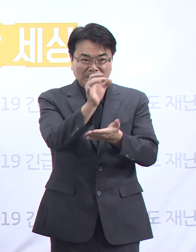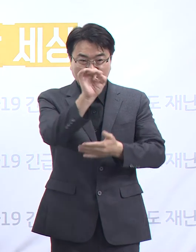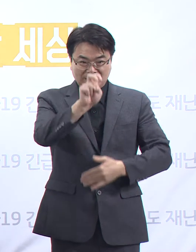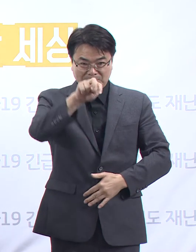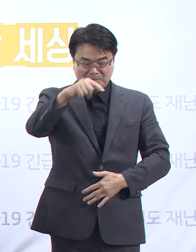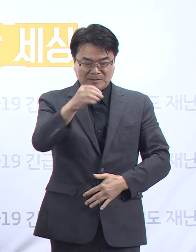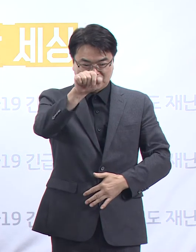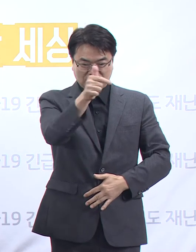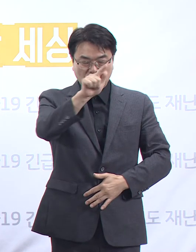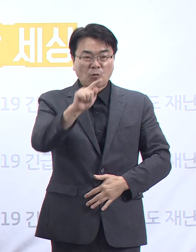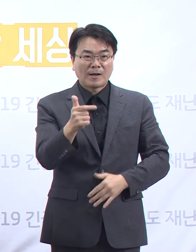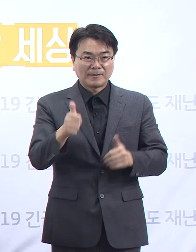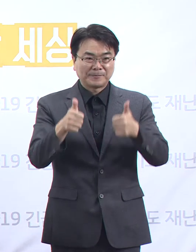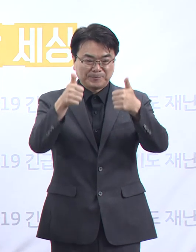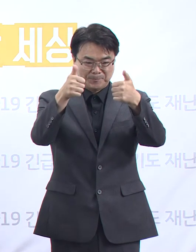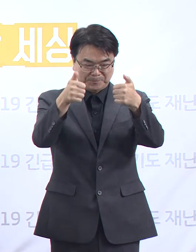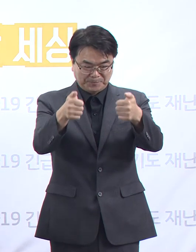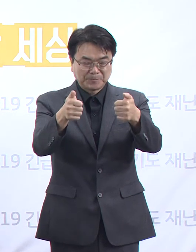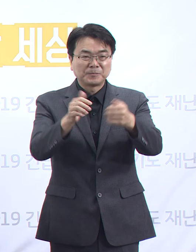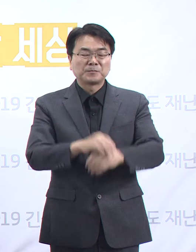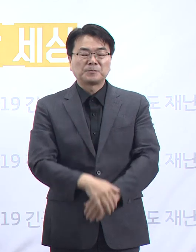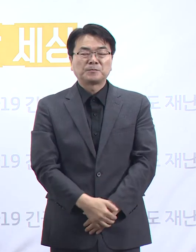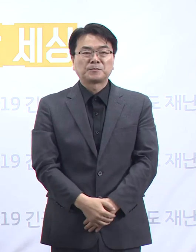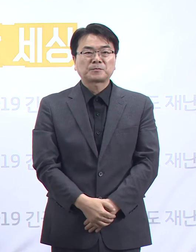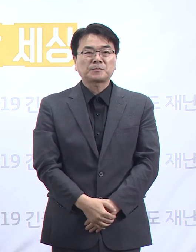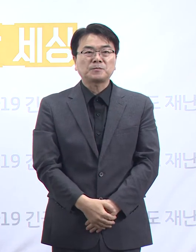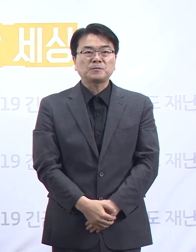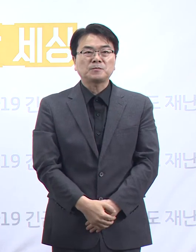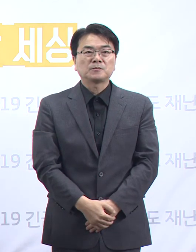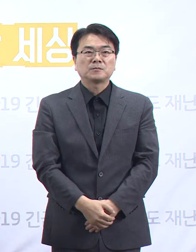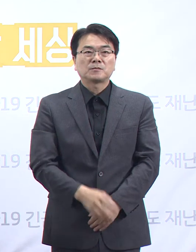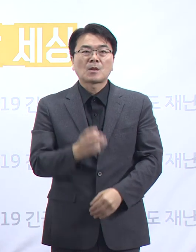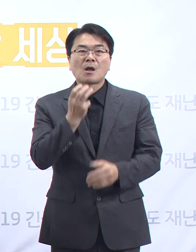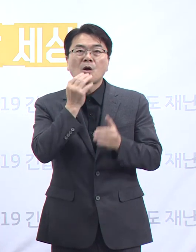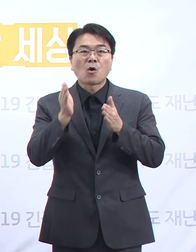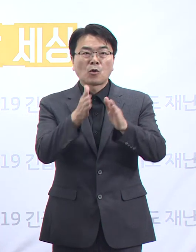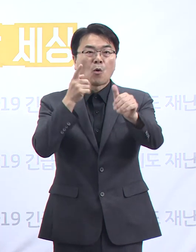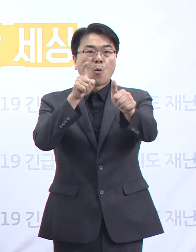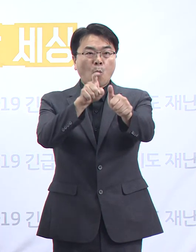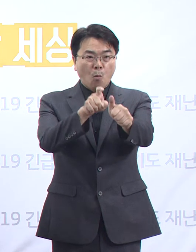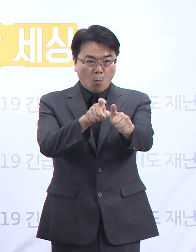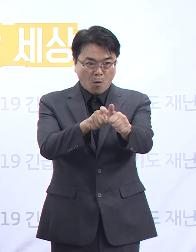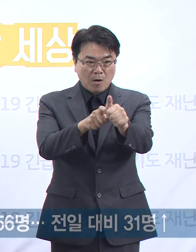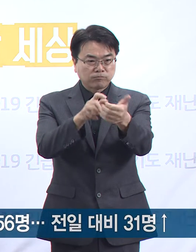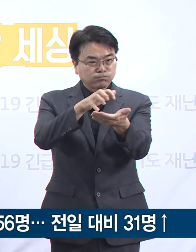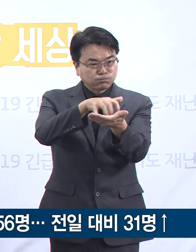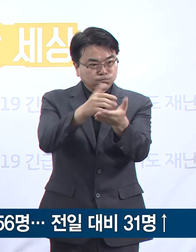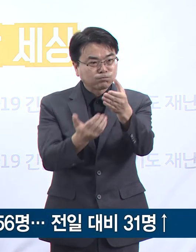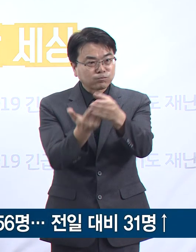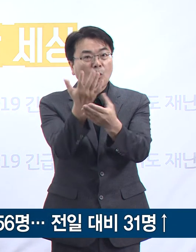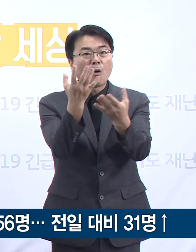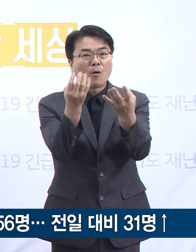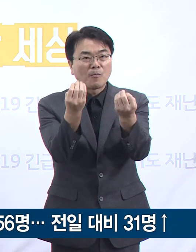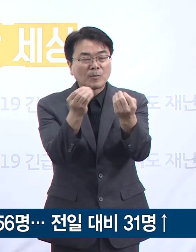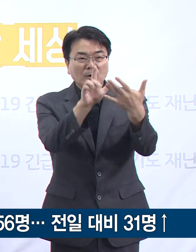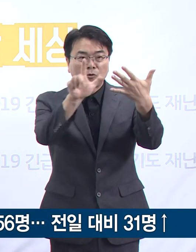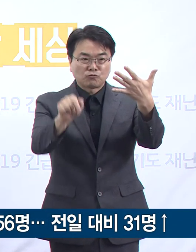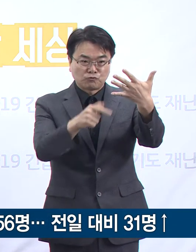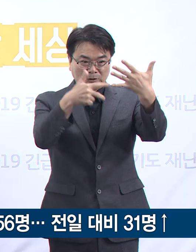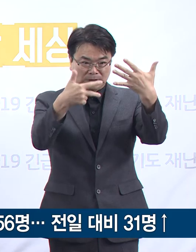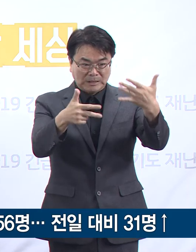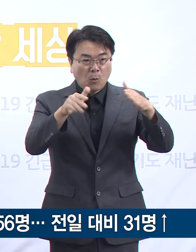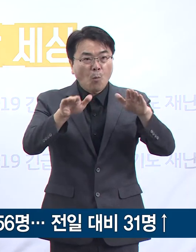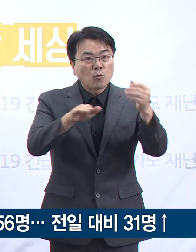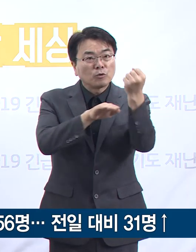관련 정례 기자회견을 시작하겠습니다. 경기도 확진자 발생 현황입니다. 9월 7일 0시